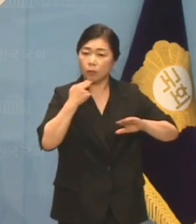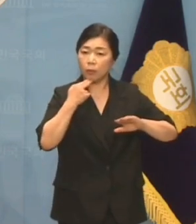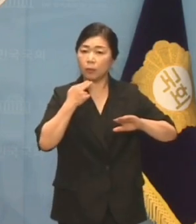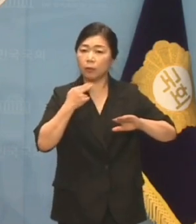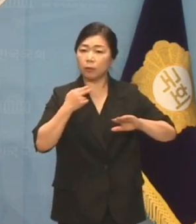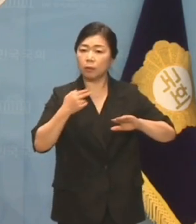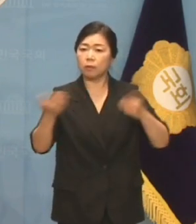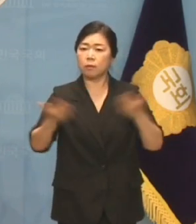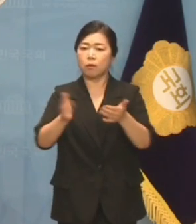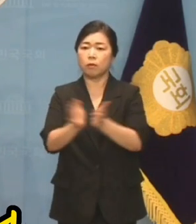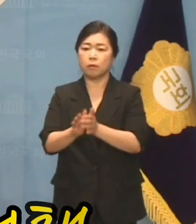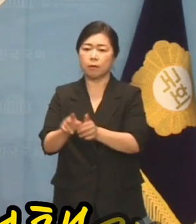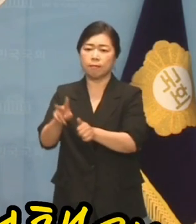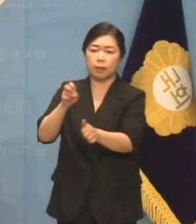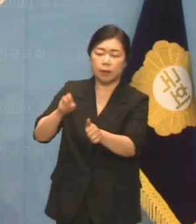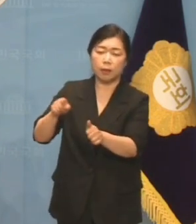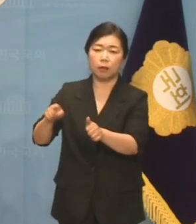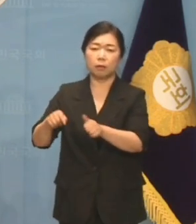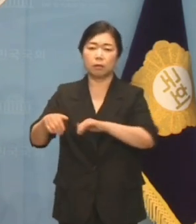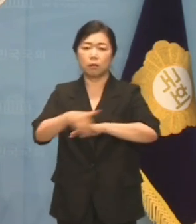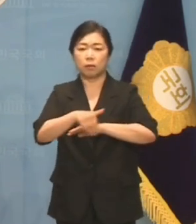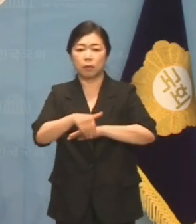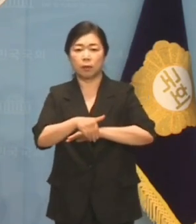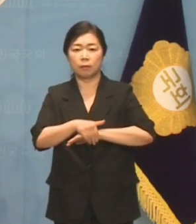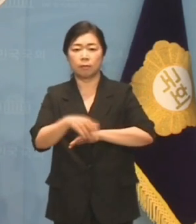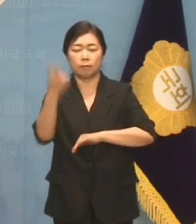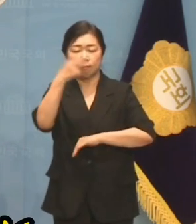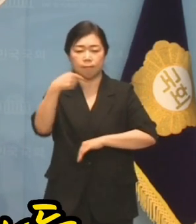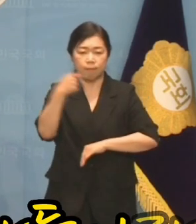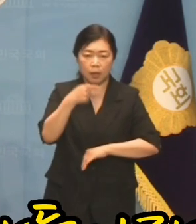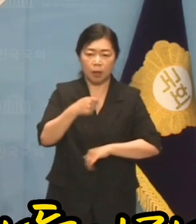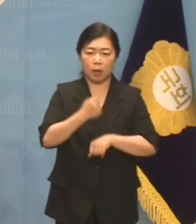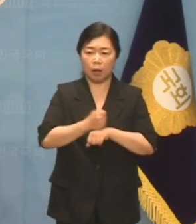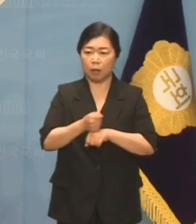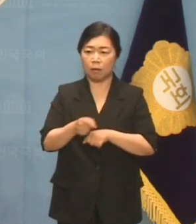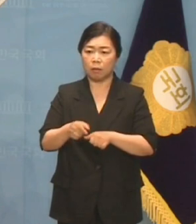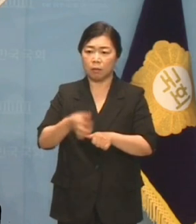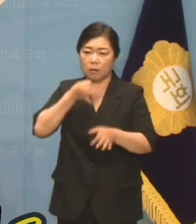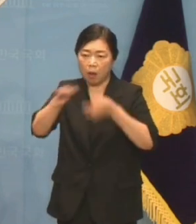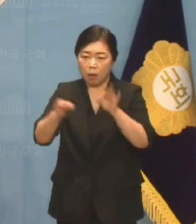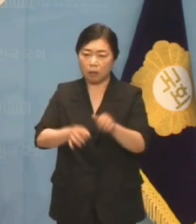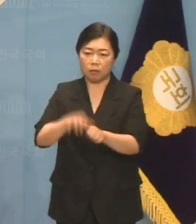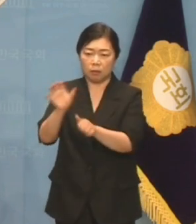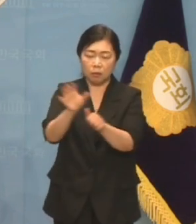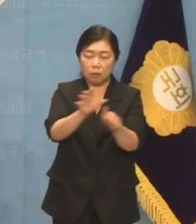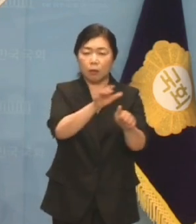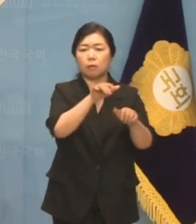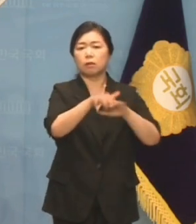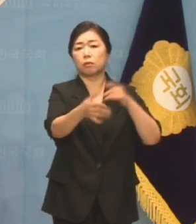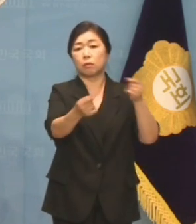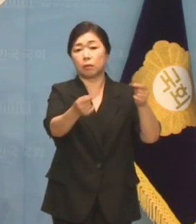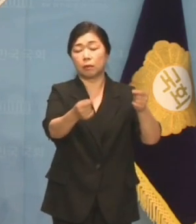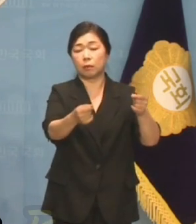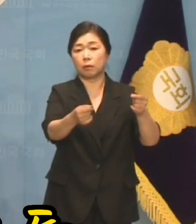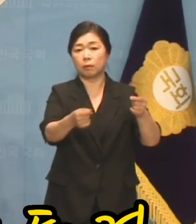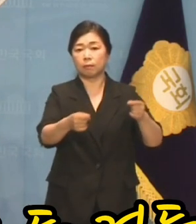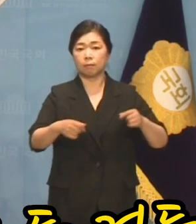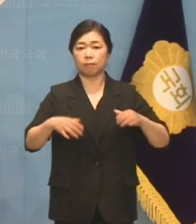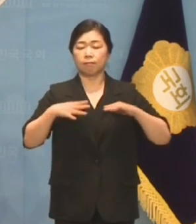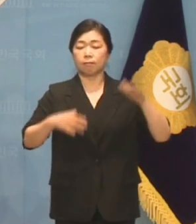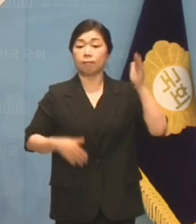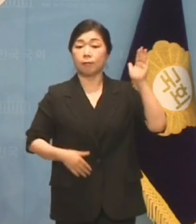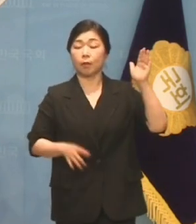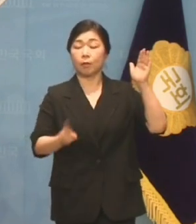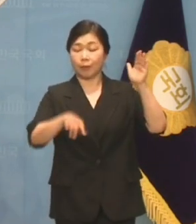노조 적대시 정책과 감세 정책을 받아들이라고 윽박질렀고 자랑스럽게 꺼내든